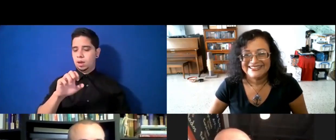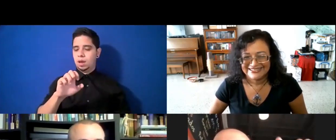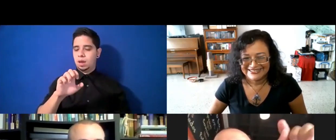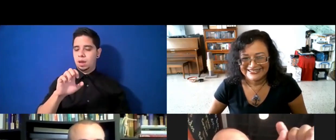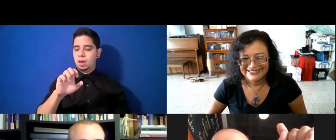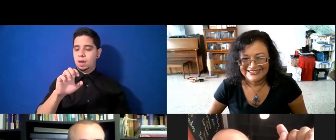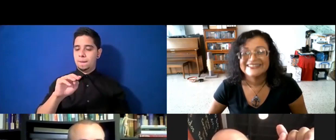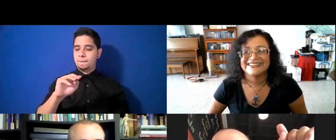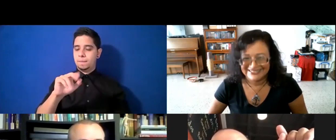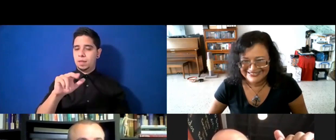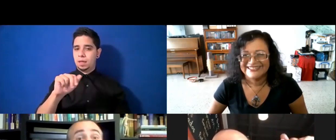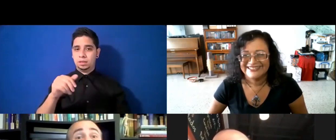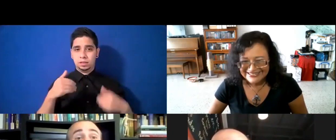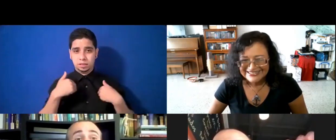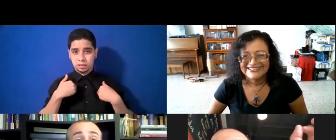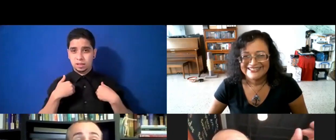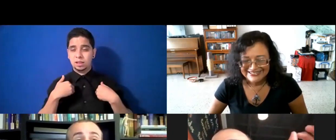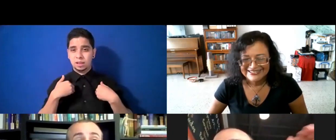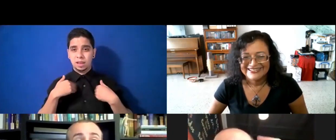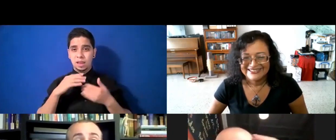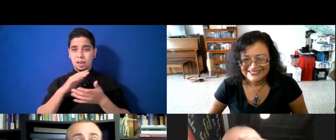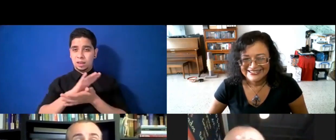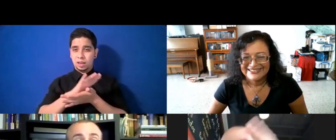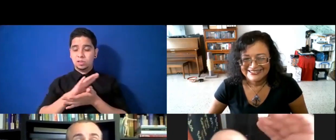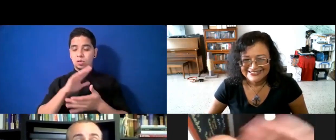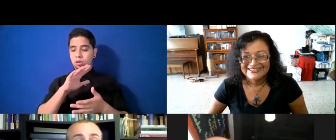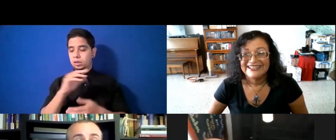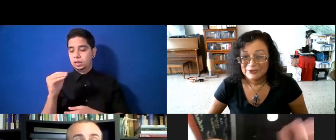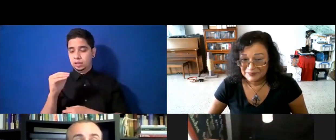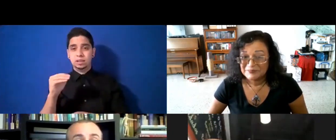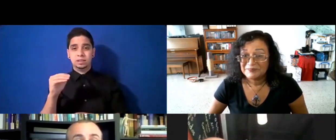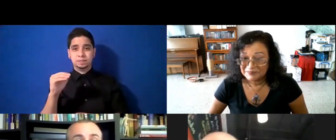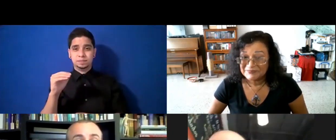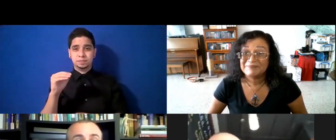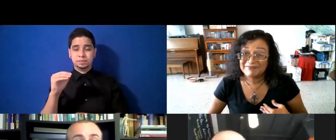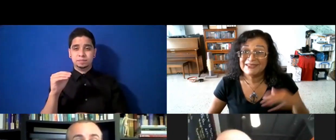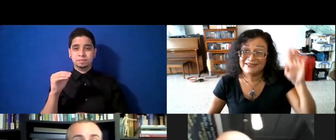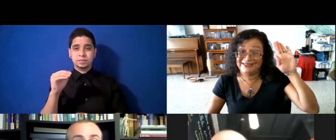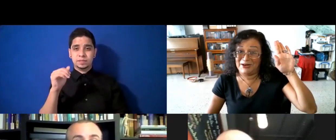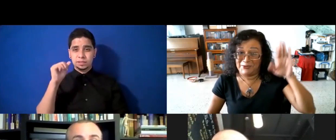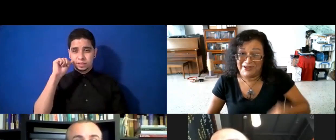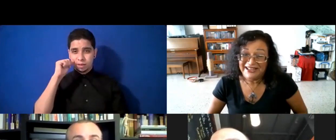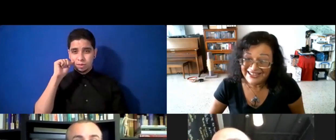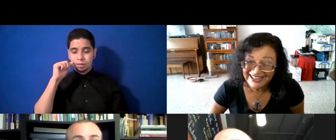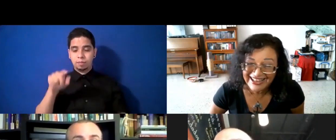cebolla, y tenemos otra con carne molida, pero, ricas, este, nada, pasen por acá y las prueban.